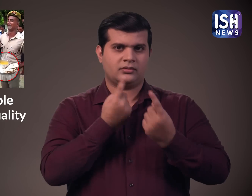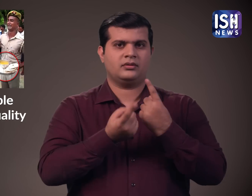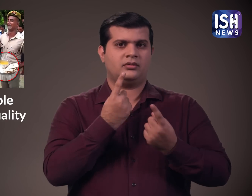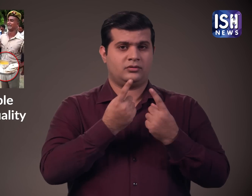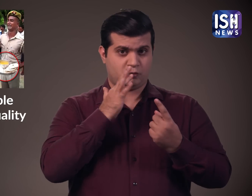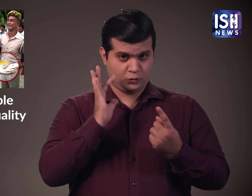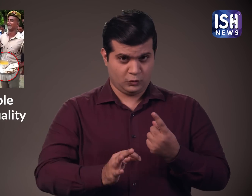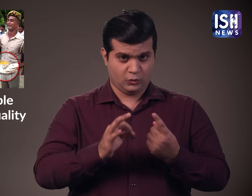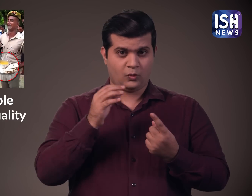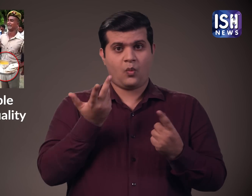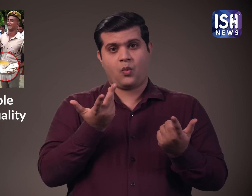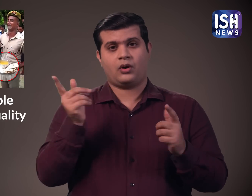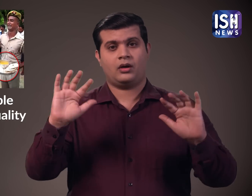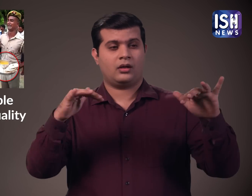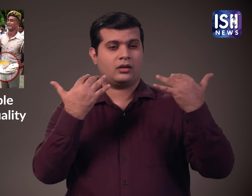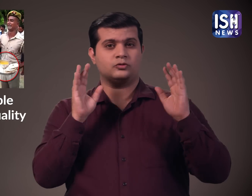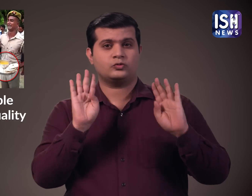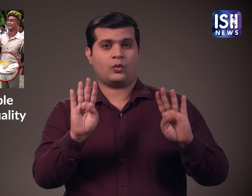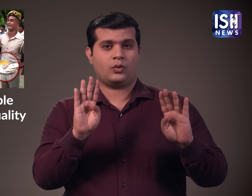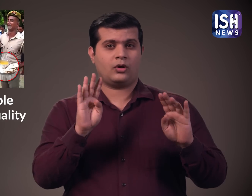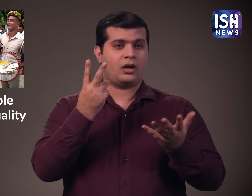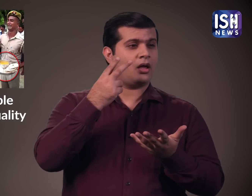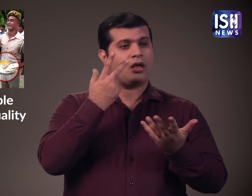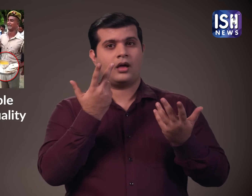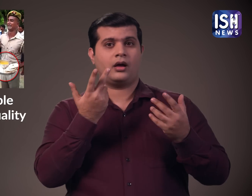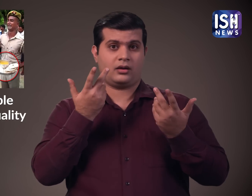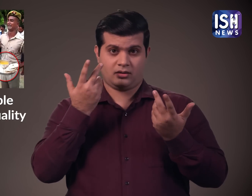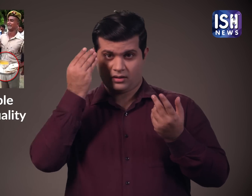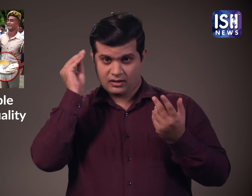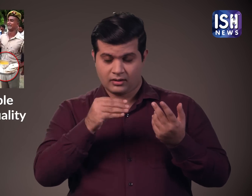या प्रचार था यह पता लगाने के लिए मामले की जाज के आदेश दिये गए है